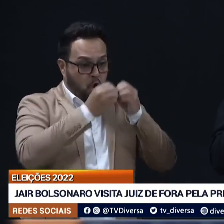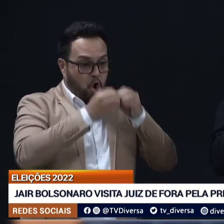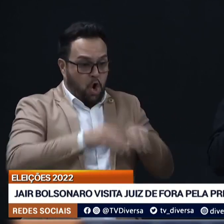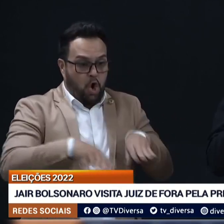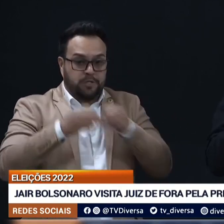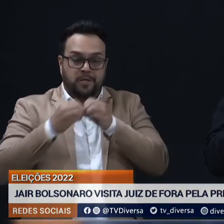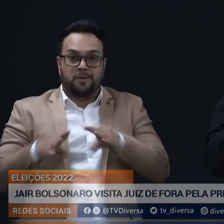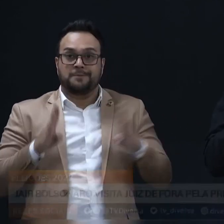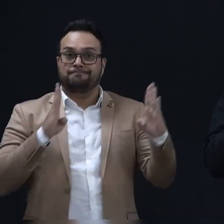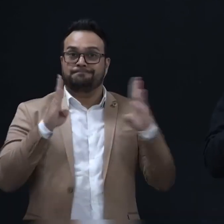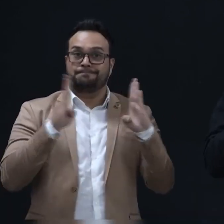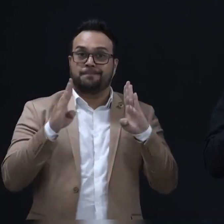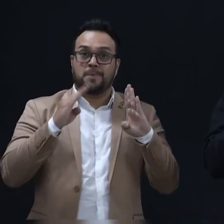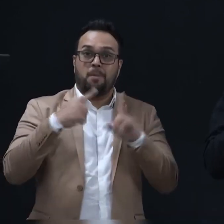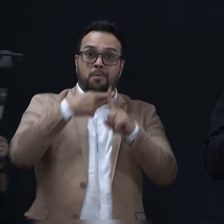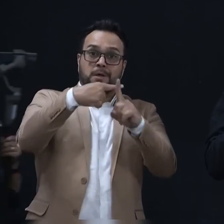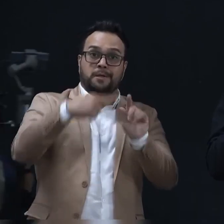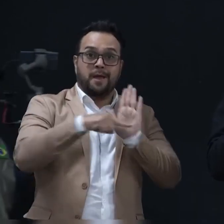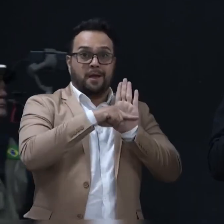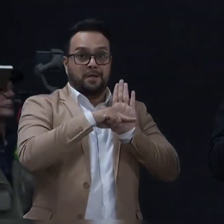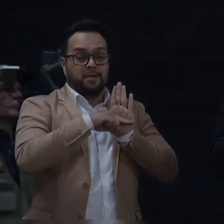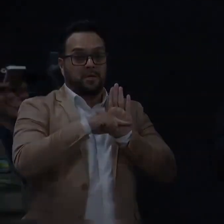Vamos fazer aqui o que for melhor da nossa parte.